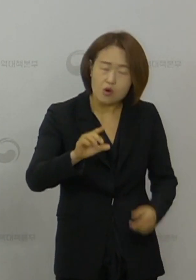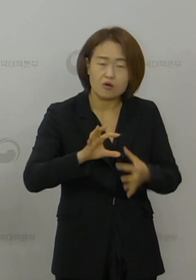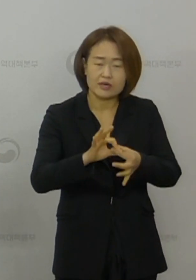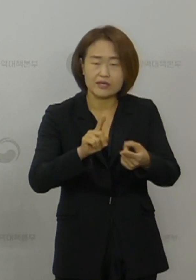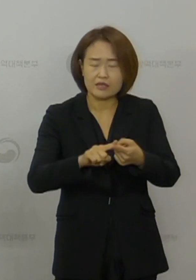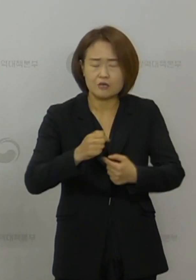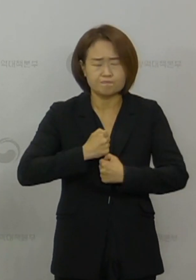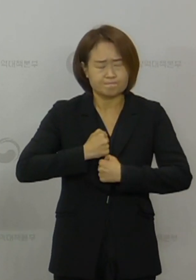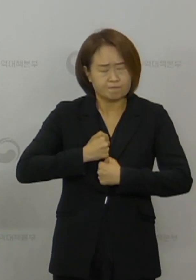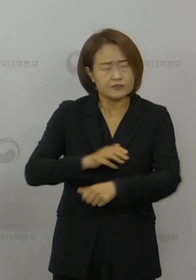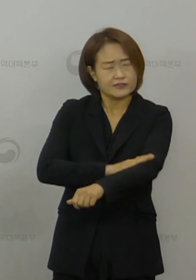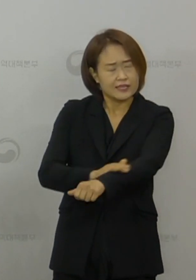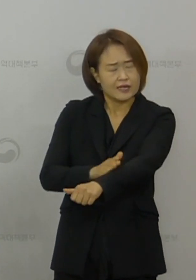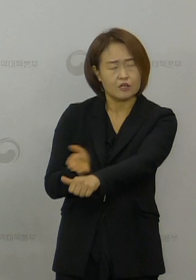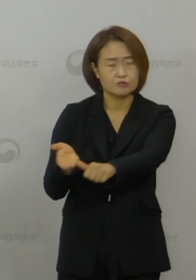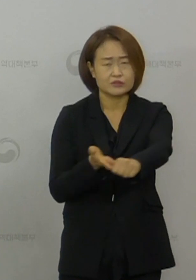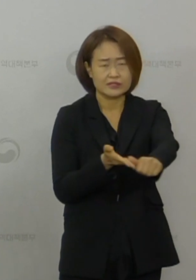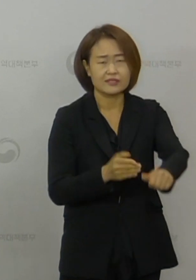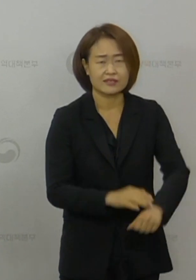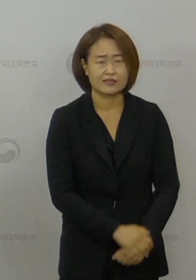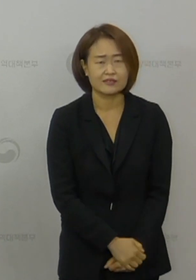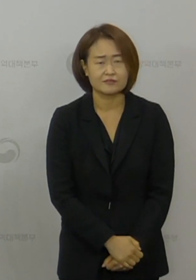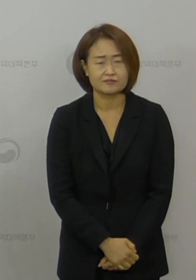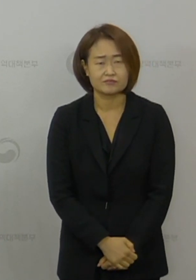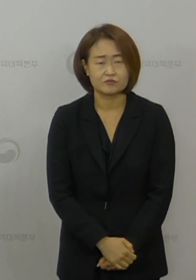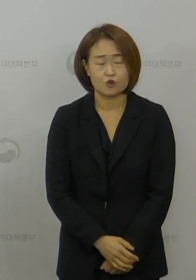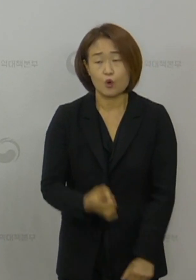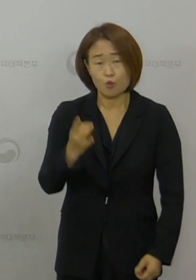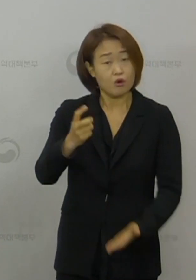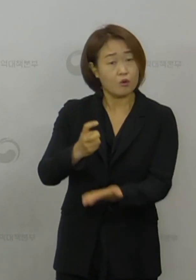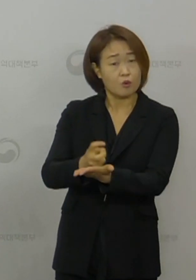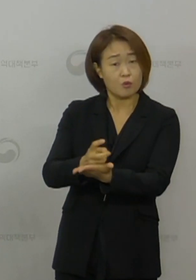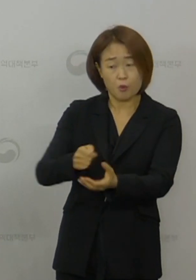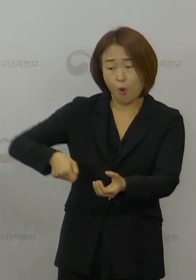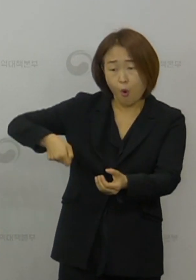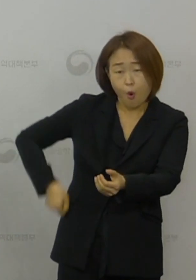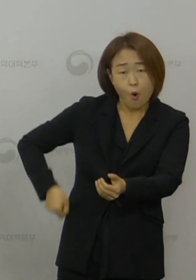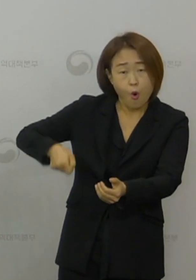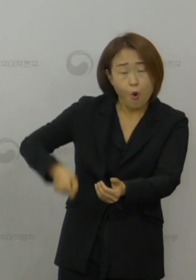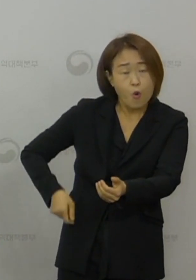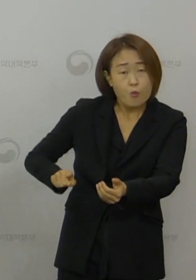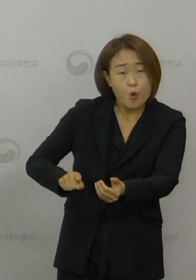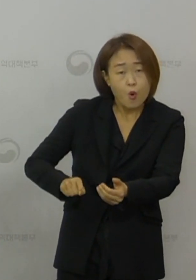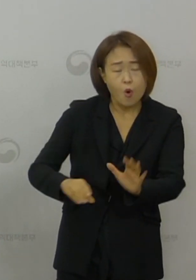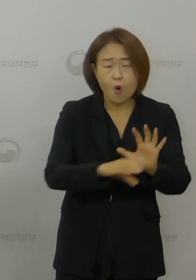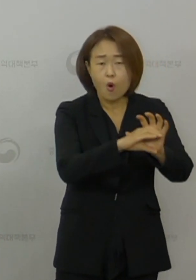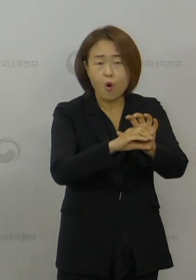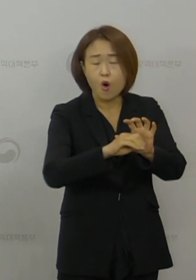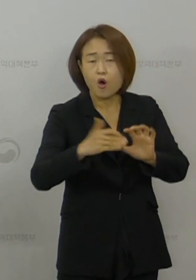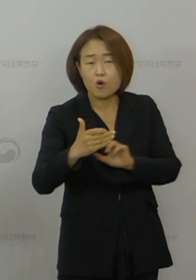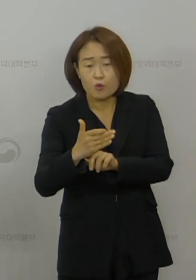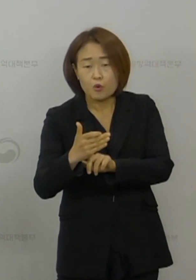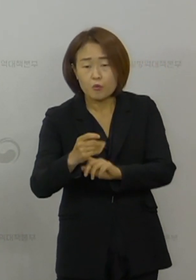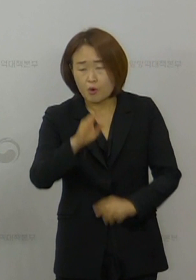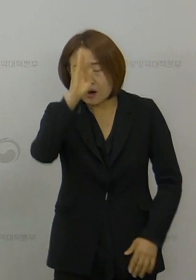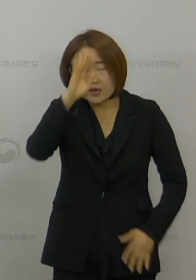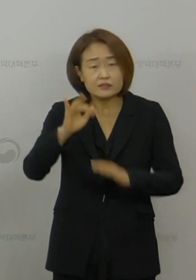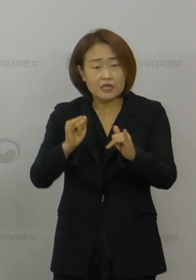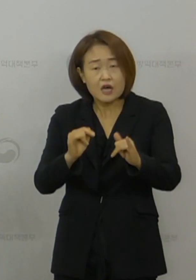준수해서 시행해 주시기 바랍니다. 원칙적으로 소독은 코로나19 환자가 이용한